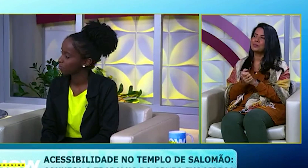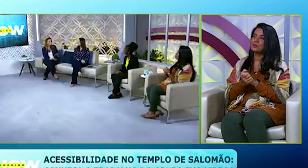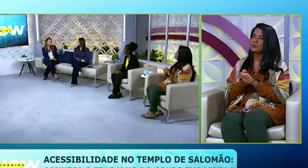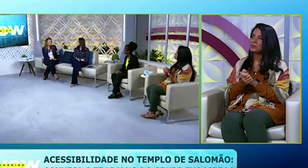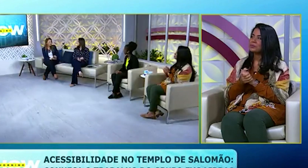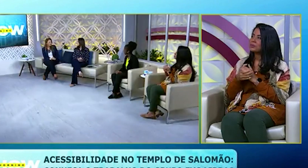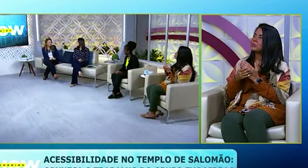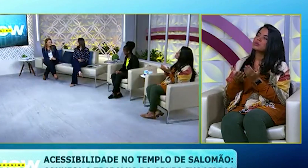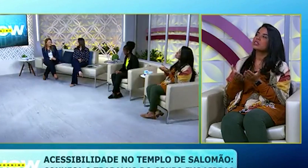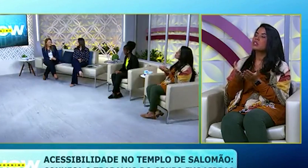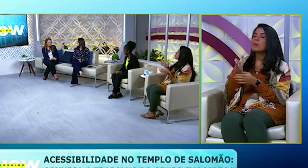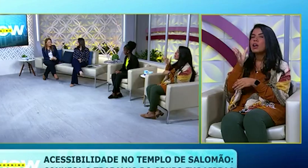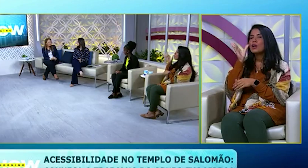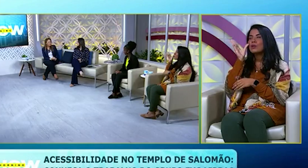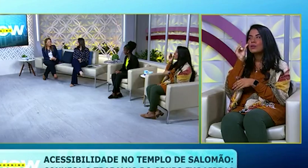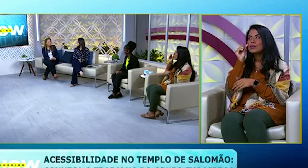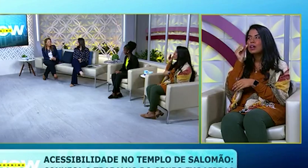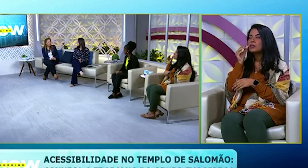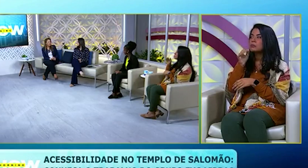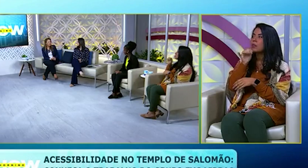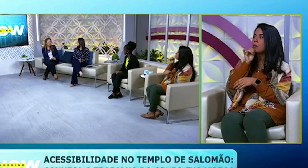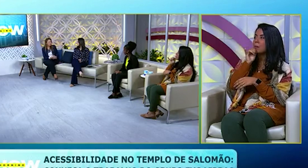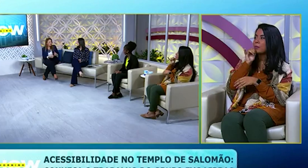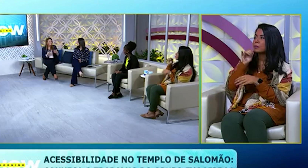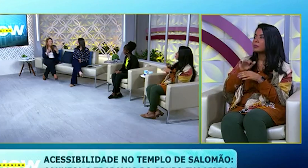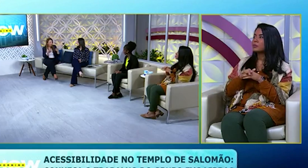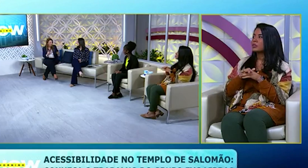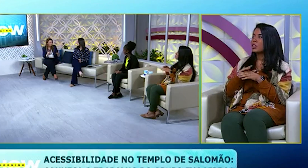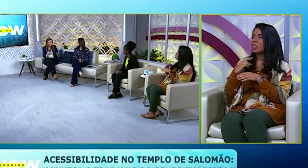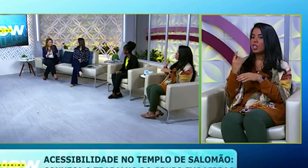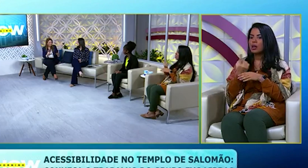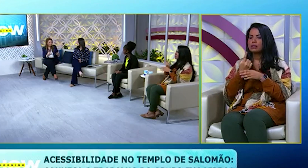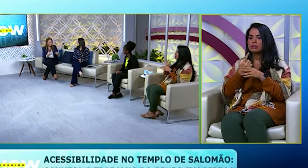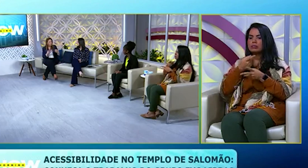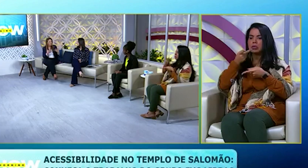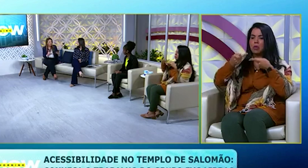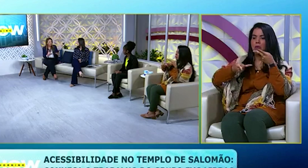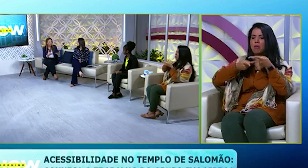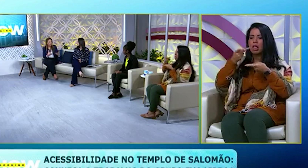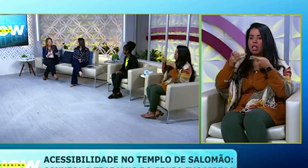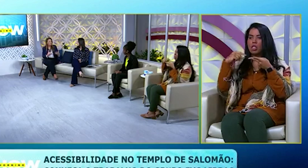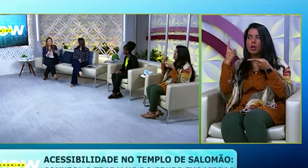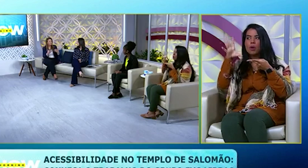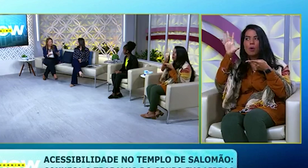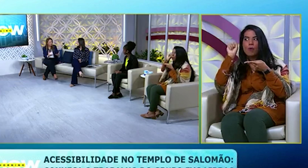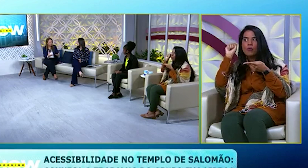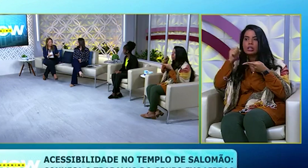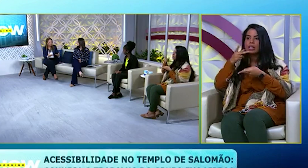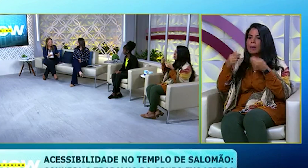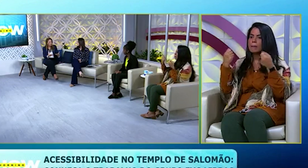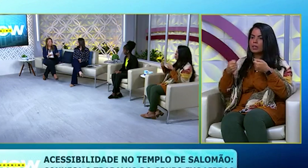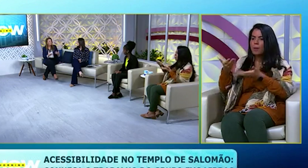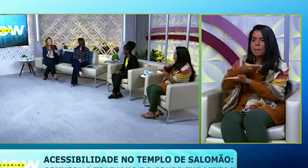tenho uma curiosidade, porque, por exemplo, quando a gente fala, a gente tem que passar